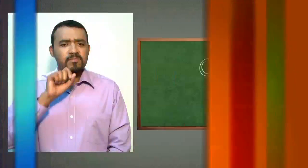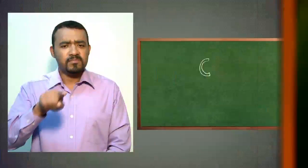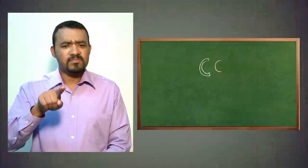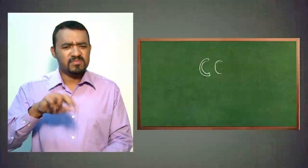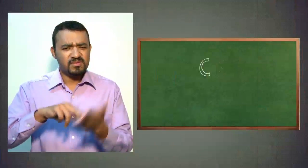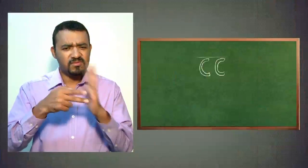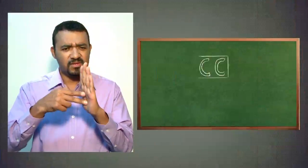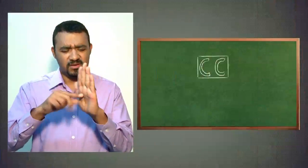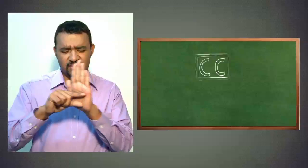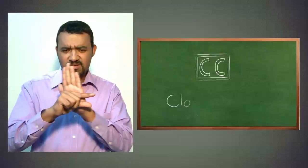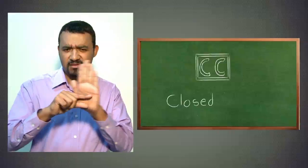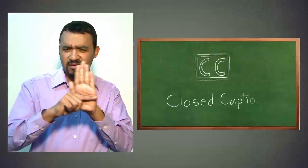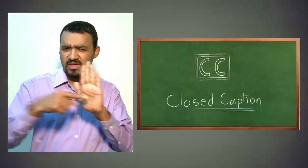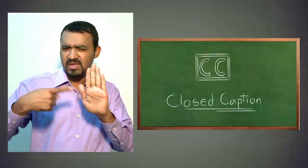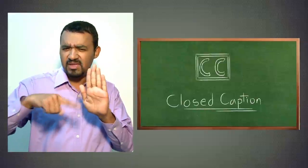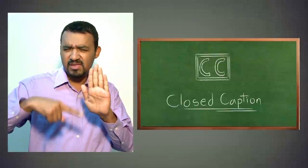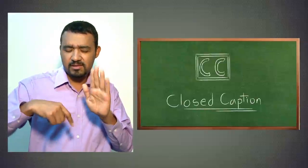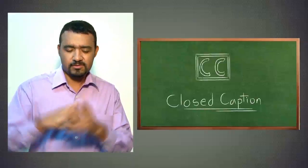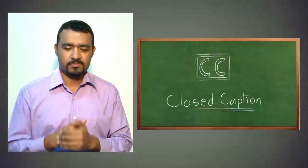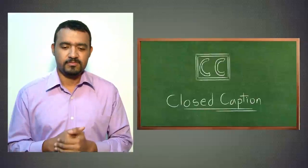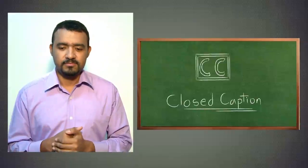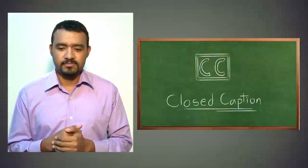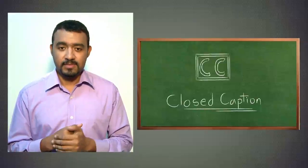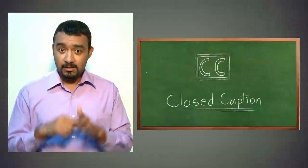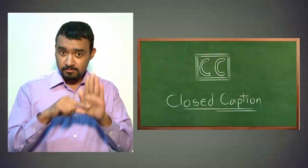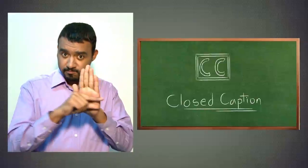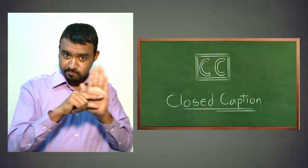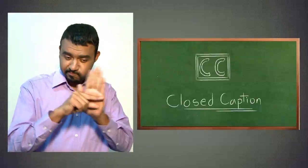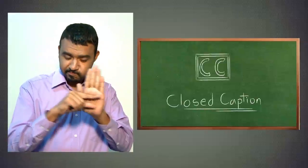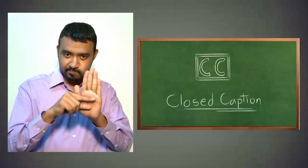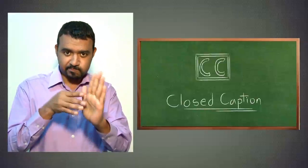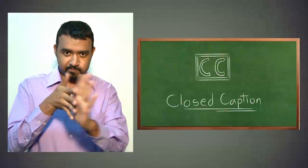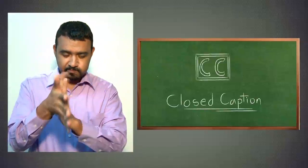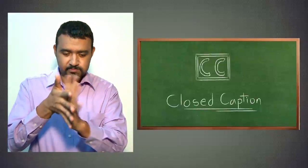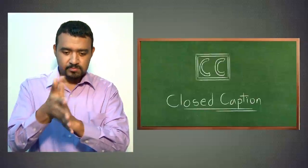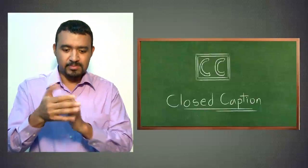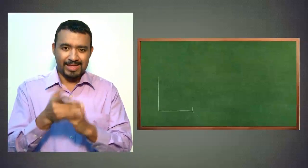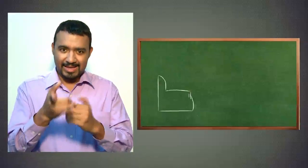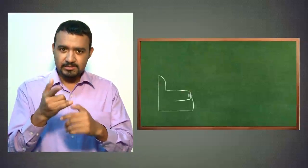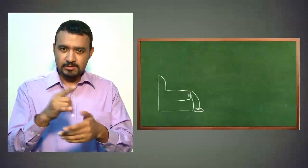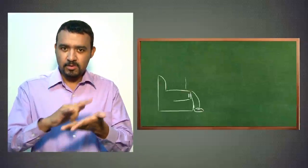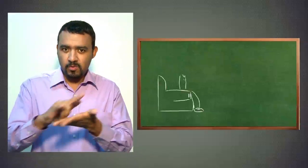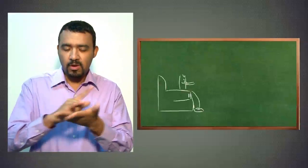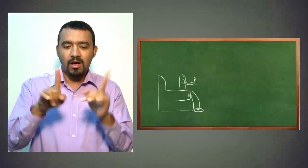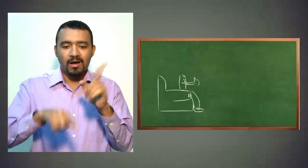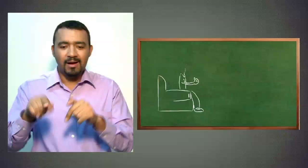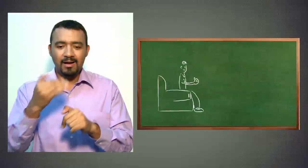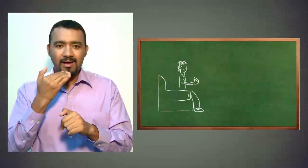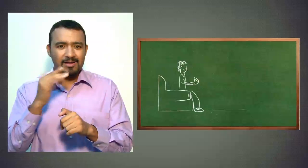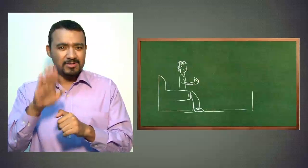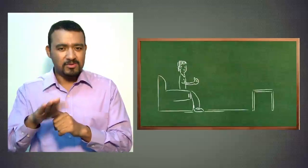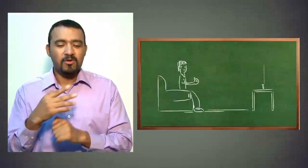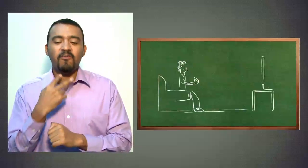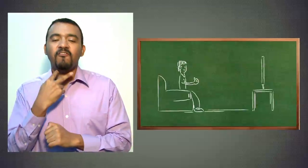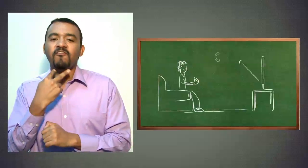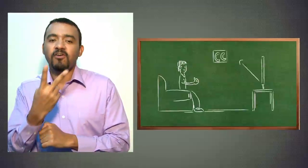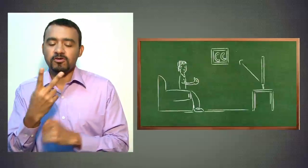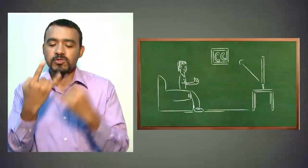¿Qué es el clubscapsium? Es una herramienta de comunicación que permite acceder a la lectura de sonidos o lenguaje hablado que se está emitiendo en la